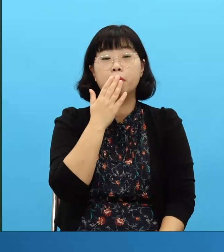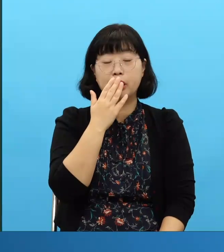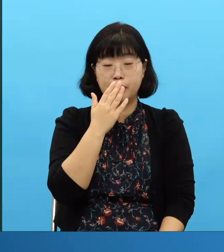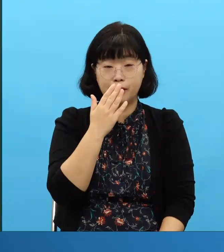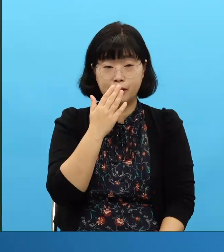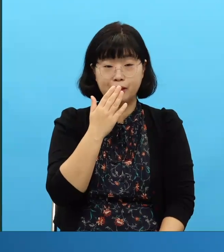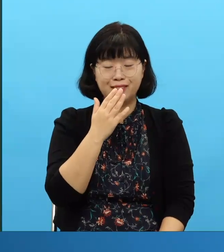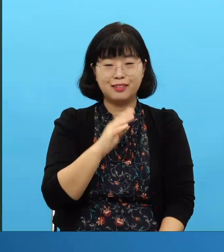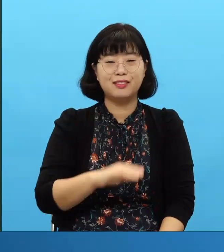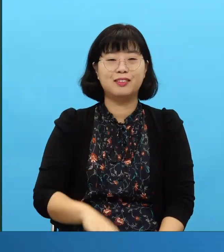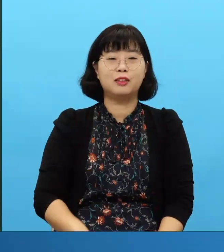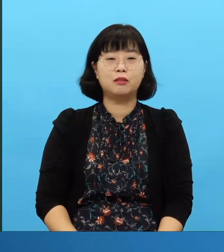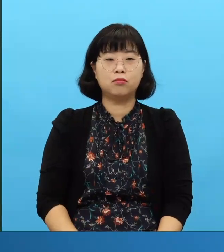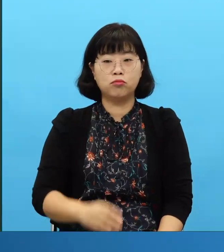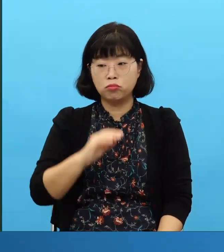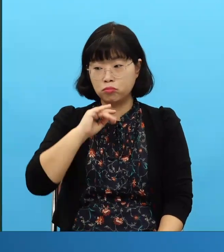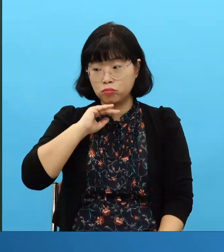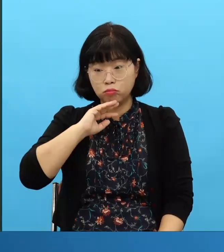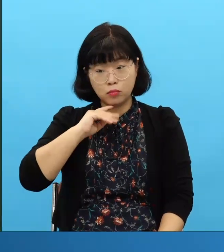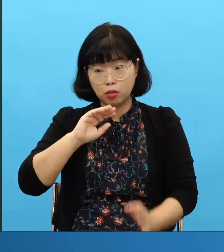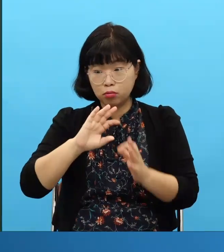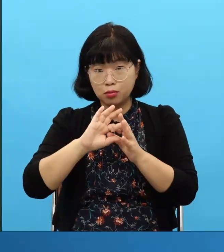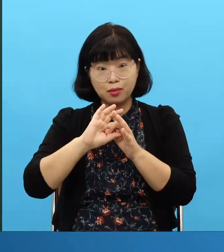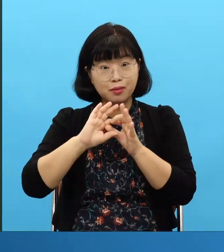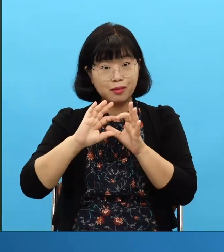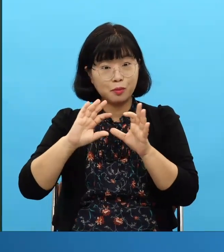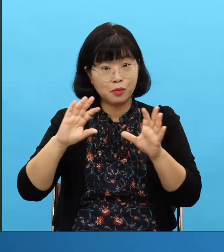de edad era muy joven pero era la cumbre espiritual de